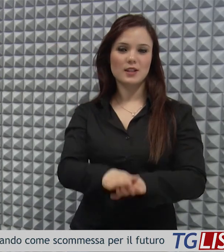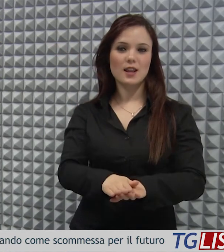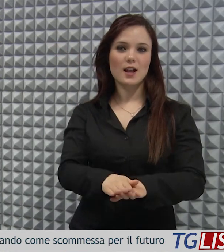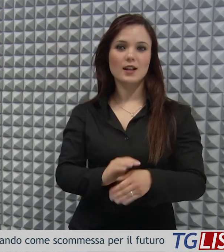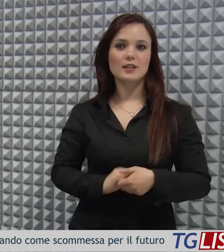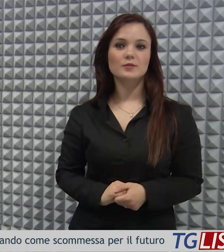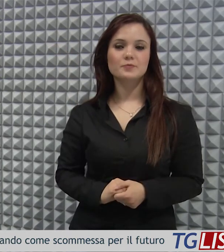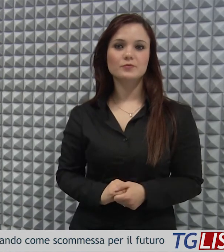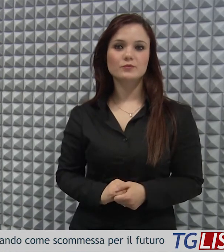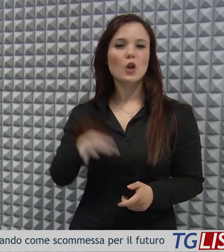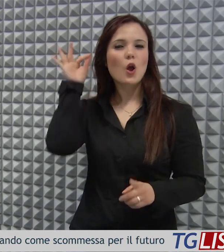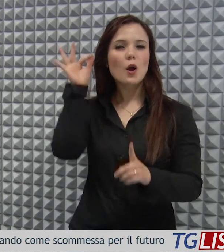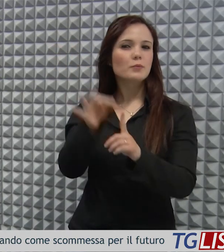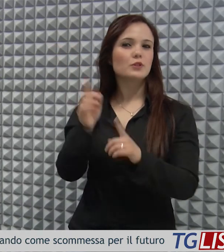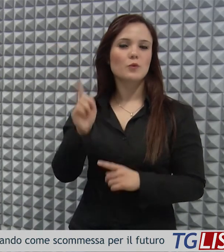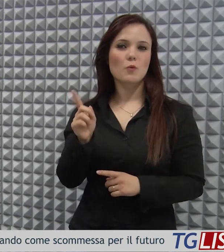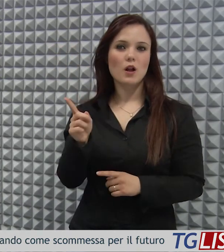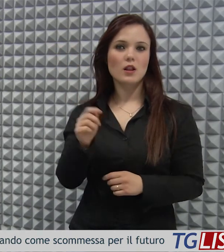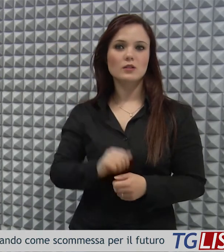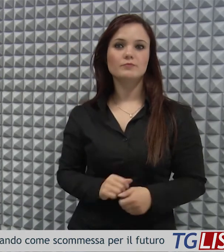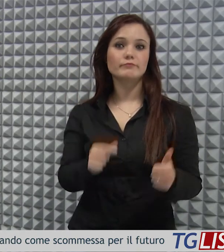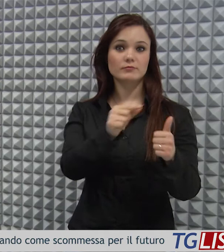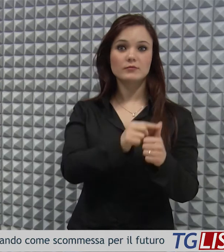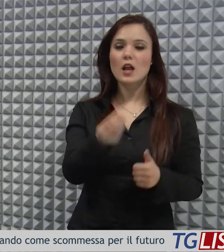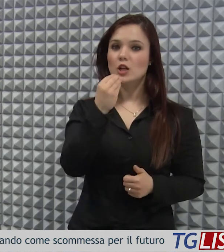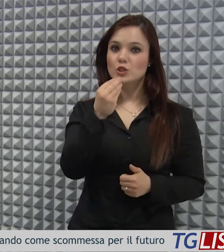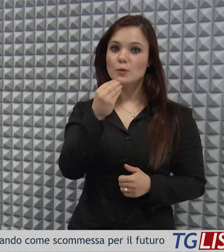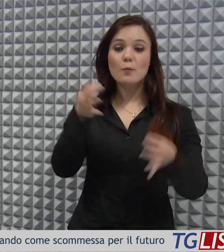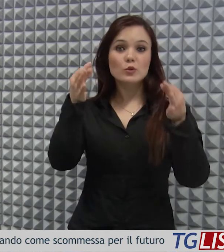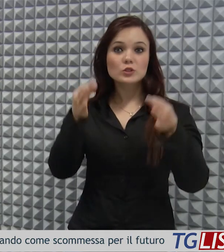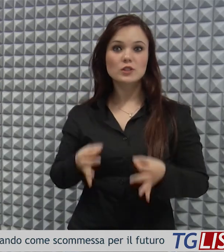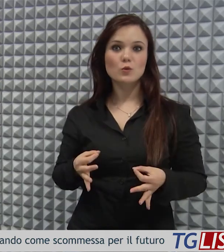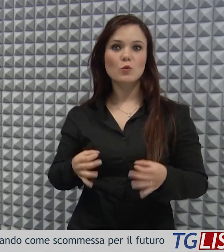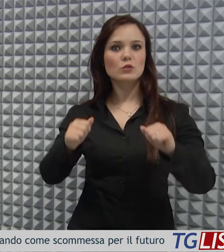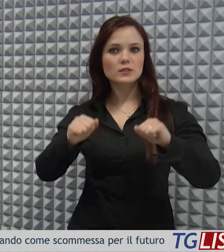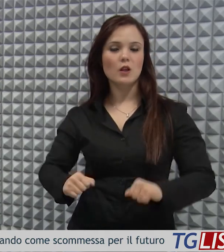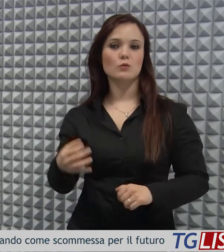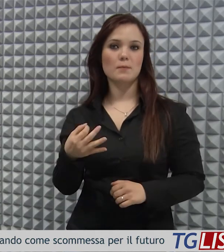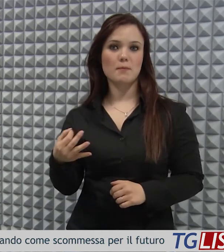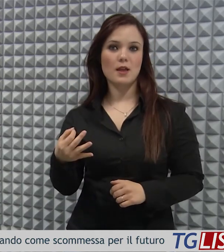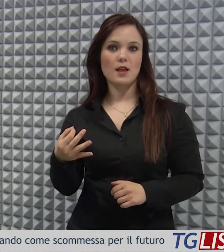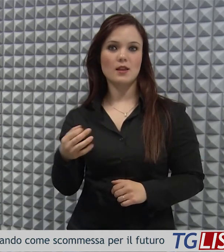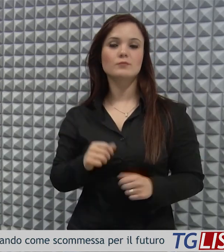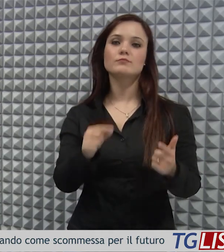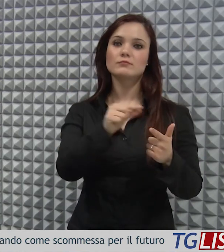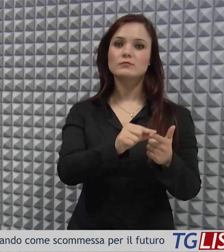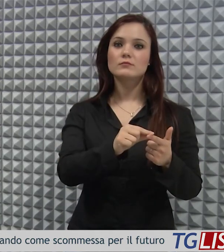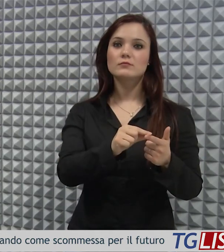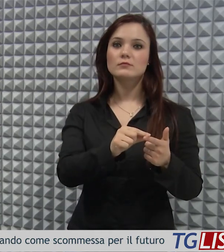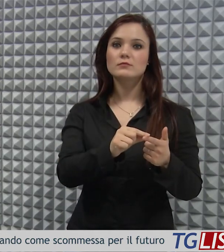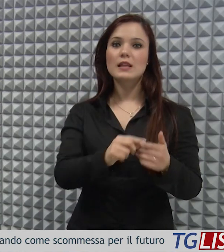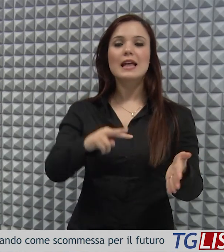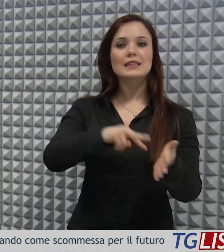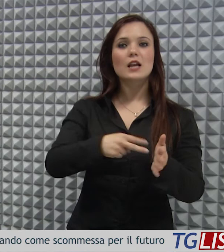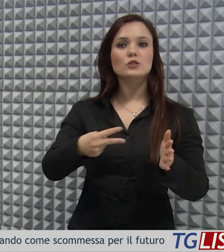L'equazione è quella di avere cibo sicuro e che fa bene alla salute utilizzando